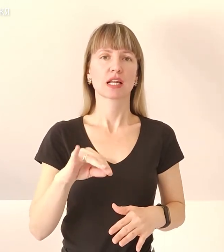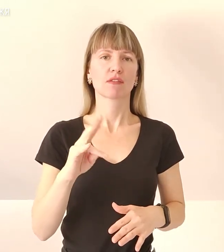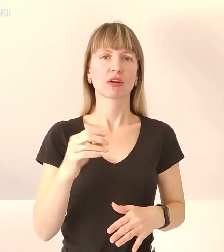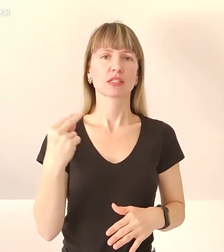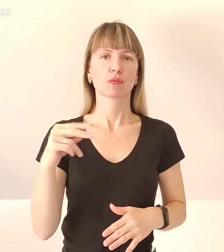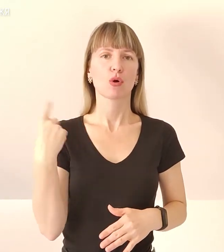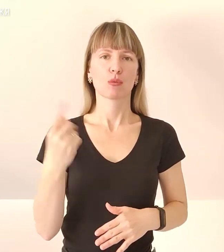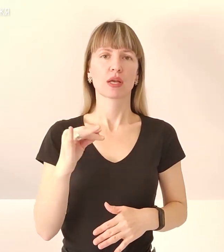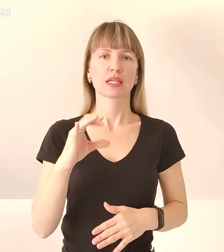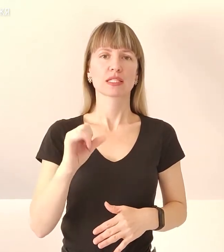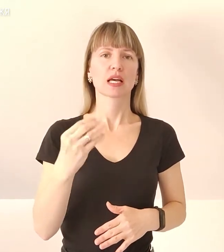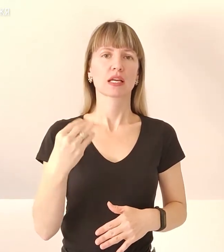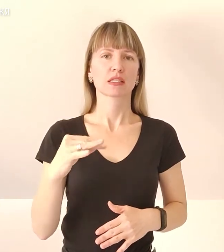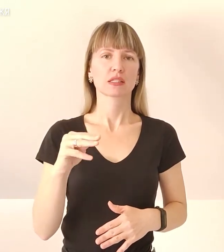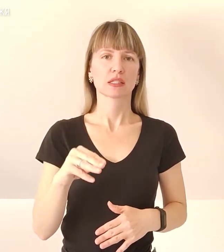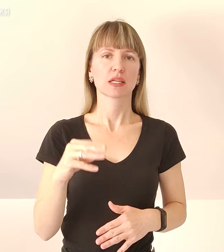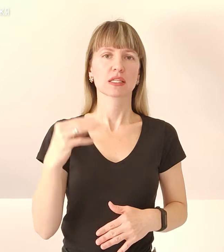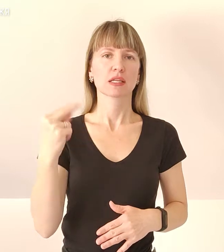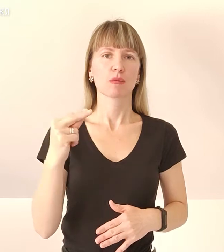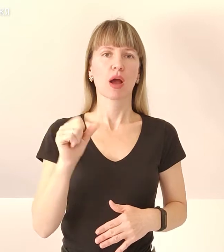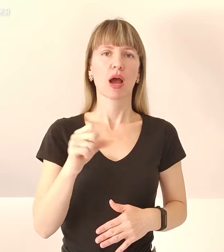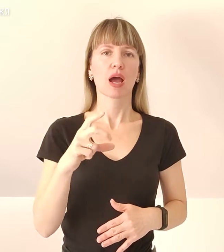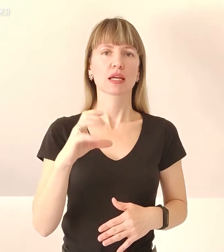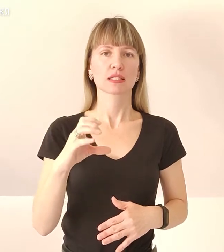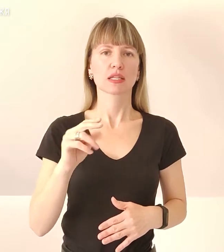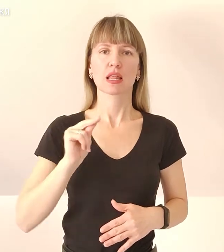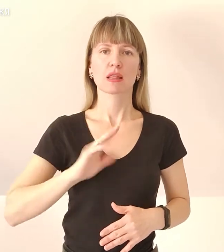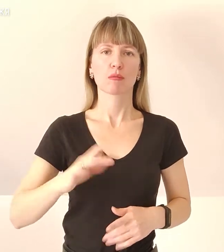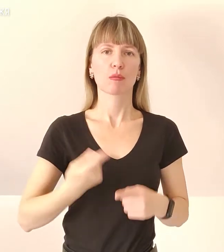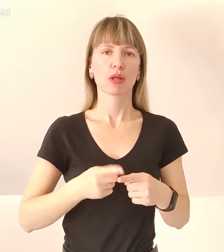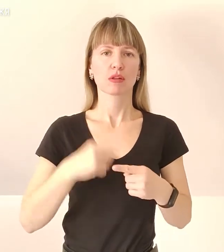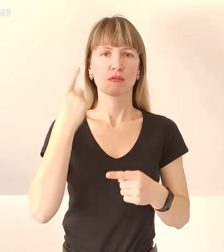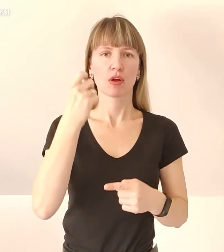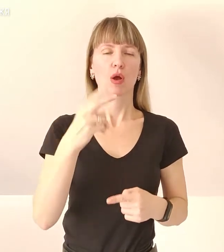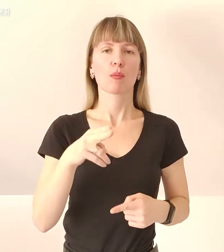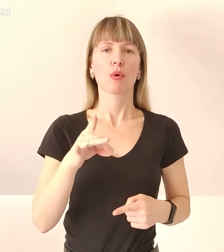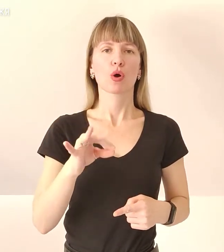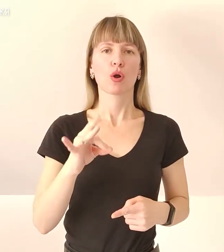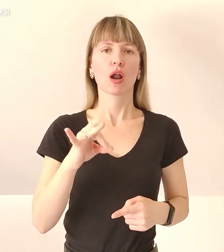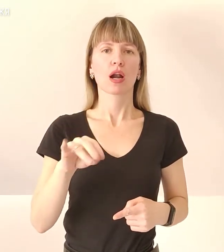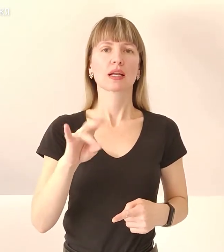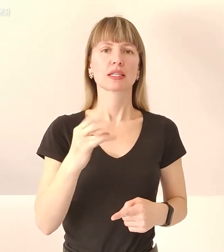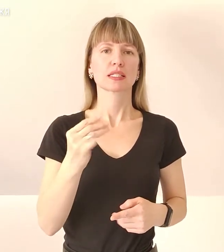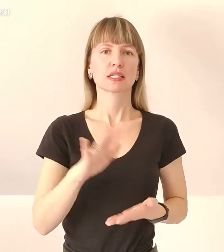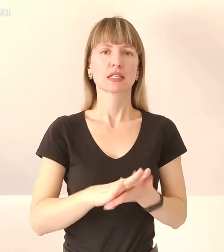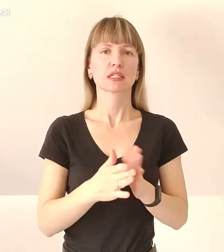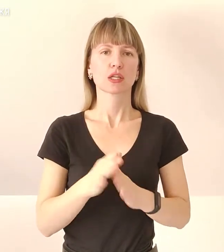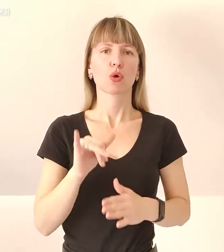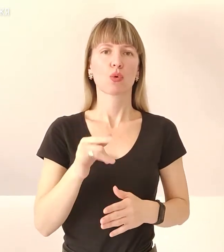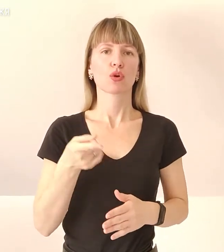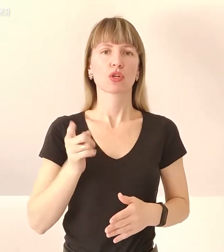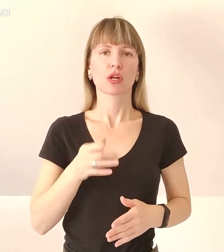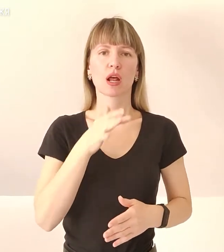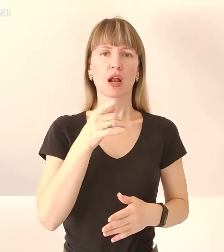Ну і сайт Запорізької АЕС не працює, а тому інформація про радіаційний стан у режимі реального часу для